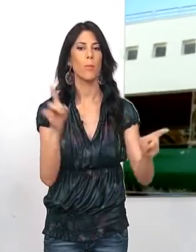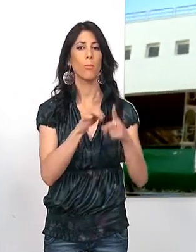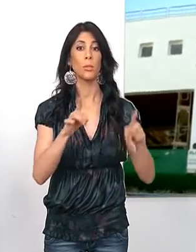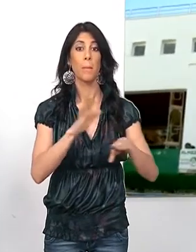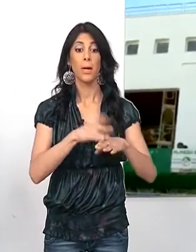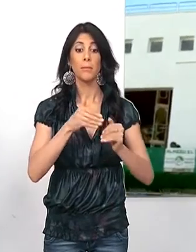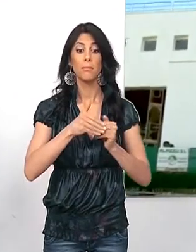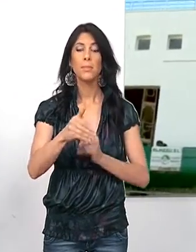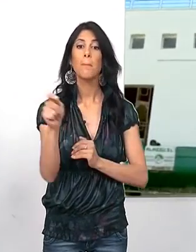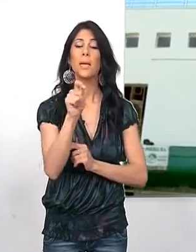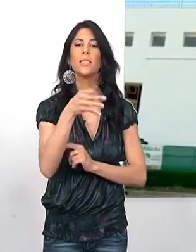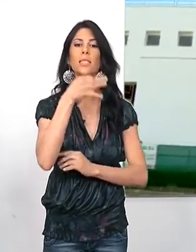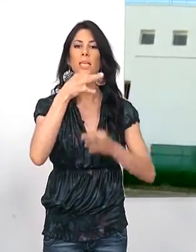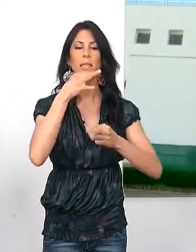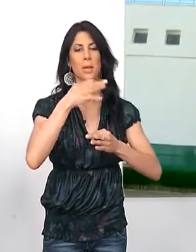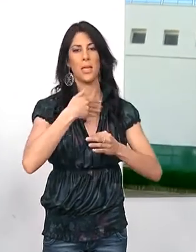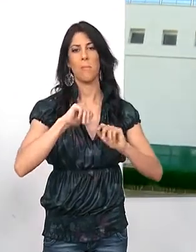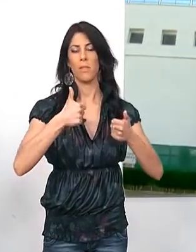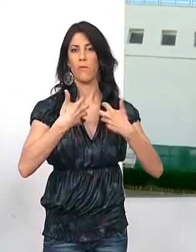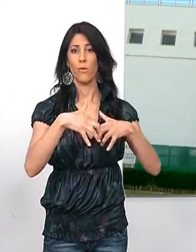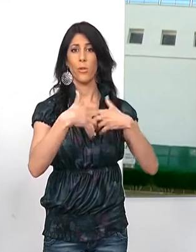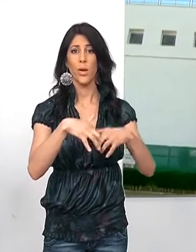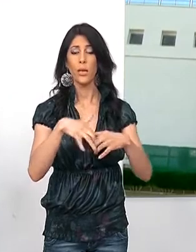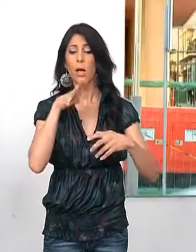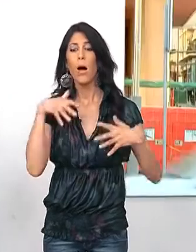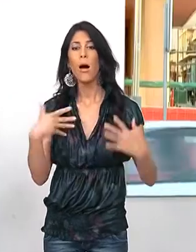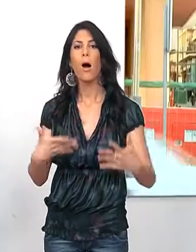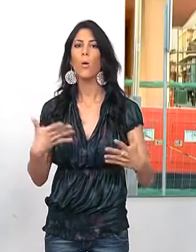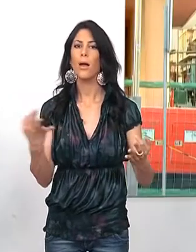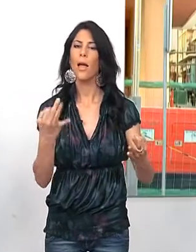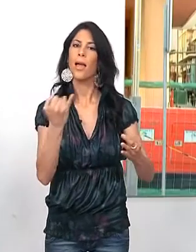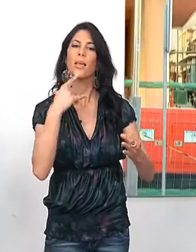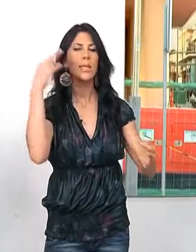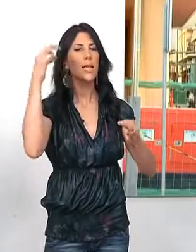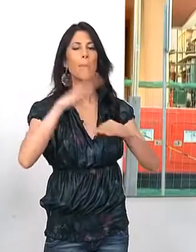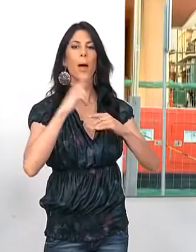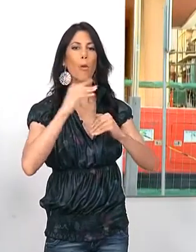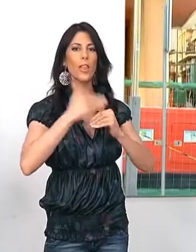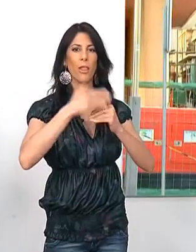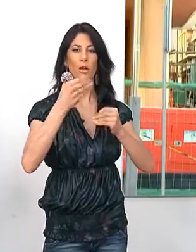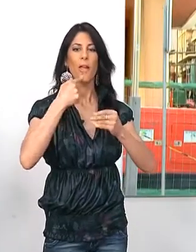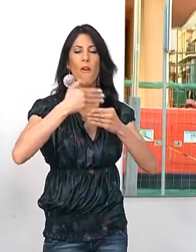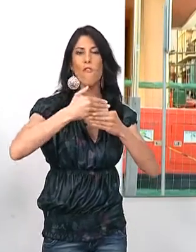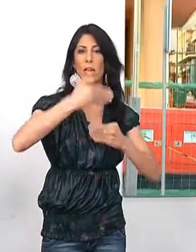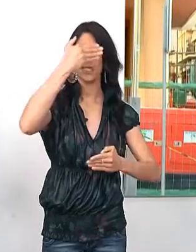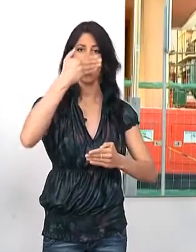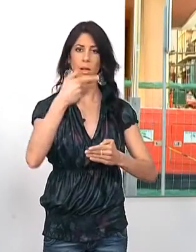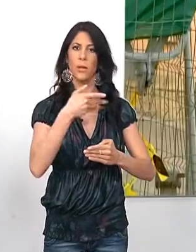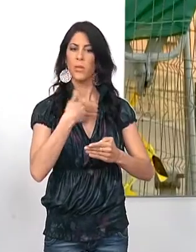Música para que el próximo mes de septiembre pueda estar en marcha. En estos momentos se están ultimando la remodelación de su fachada. Se